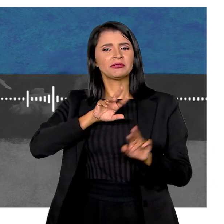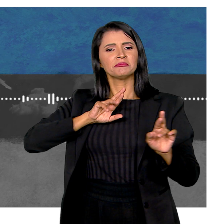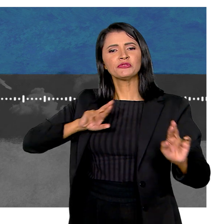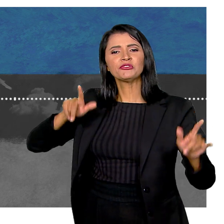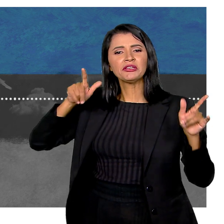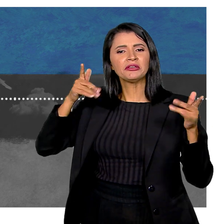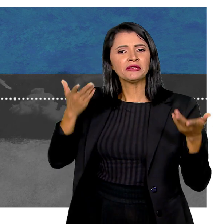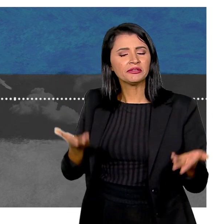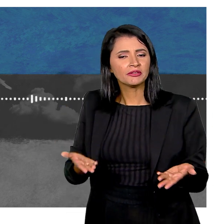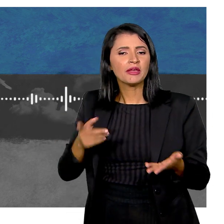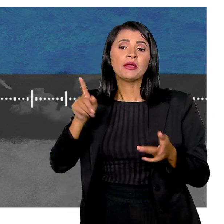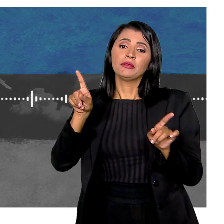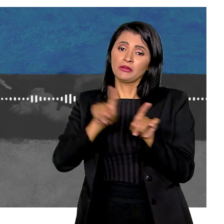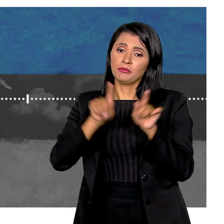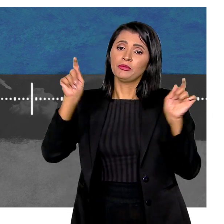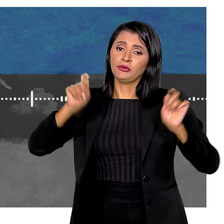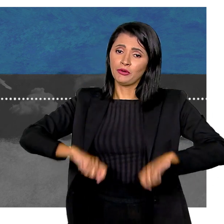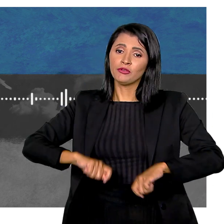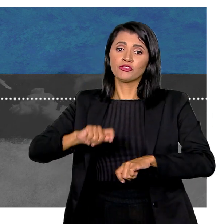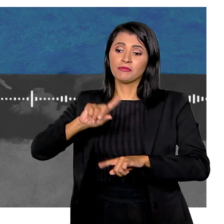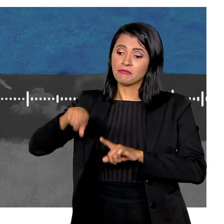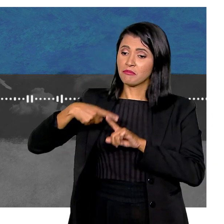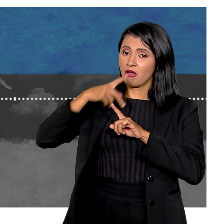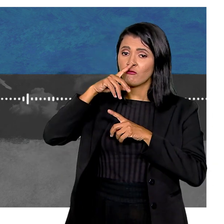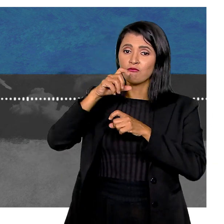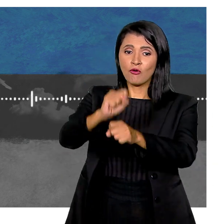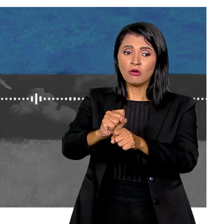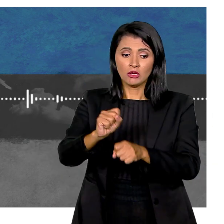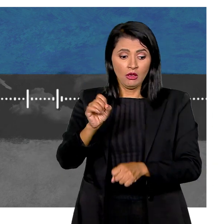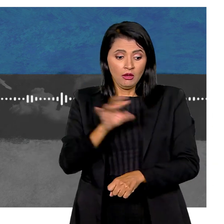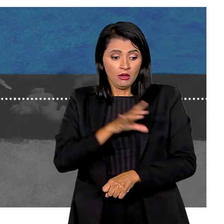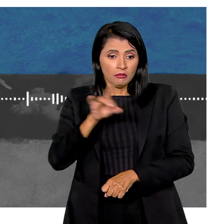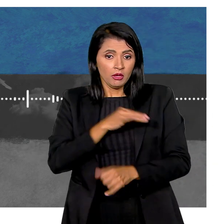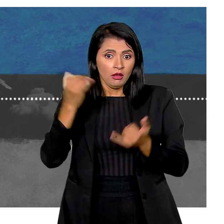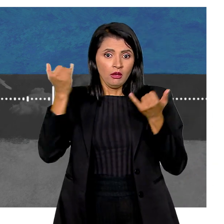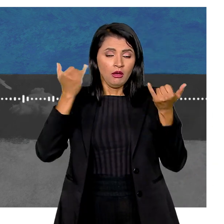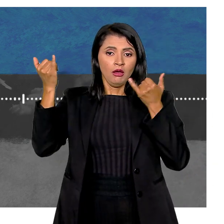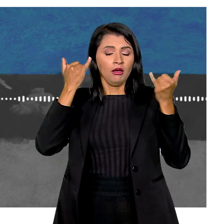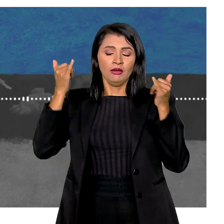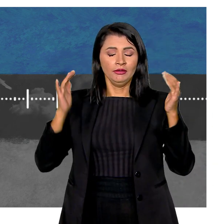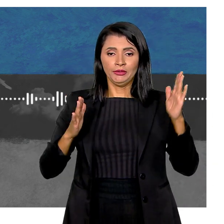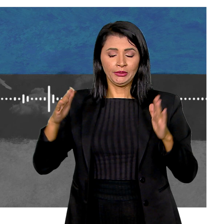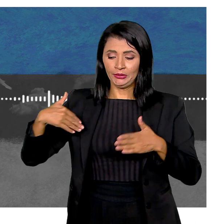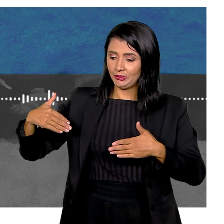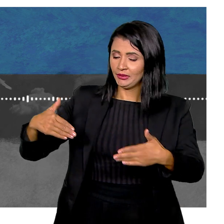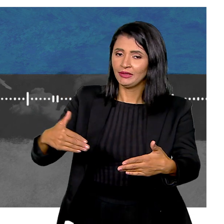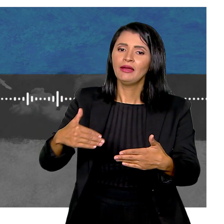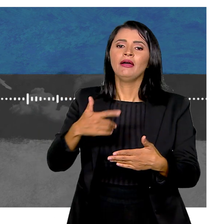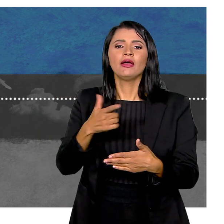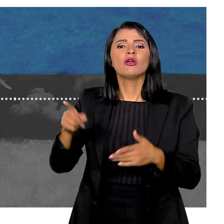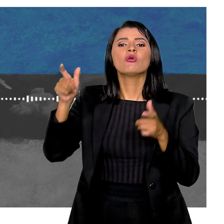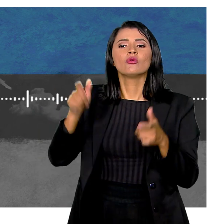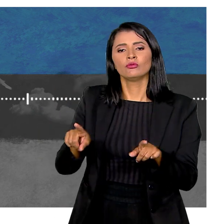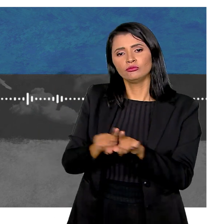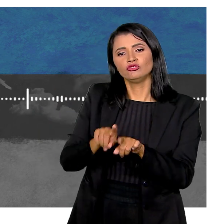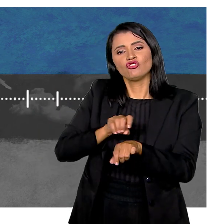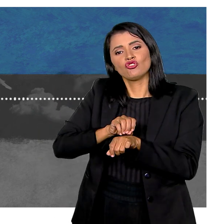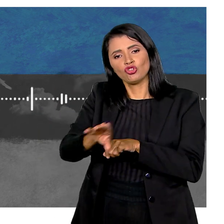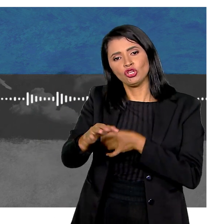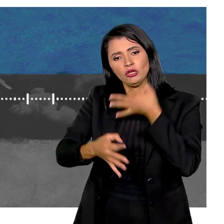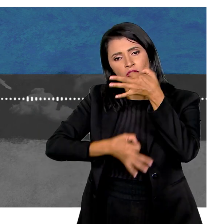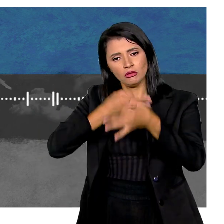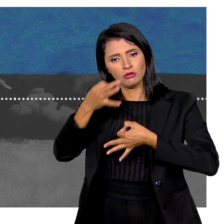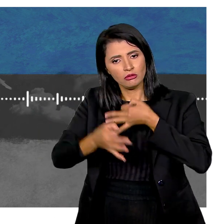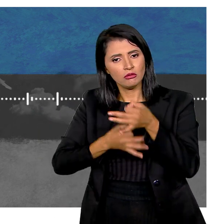saúde peculiar E é de onde pode vir Uma força a mais Contra tantos medos Que a gente ouve Ao longo desse episódio E onde vem